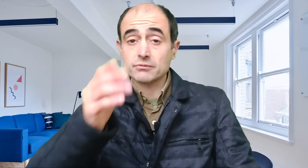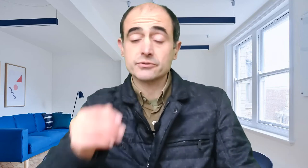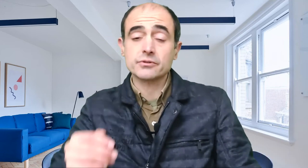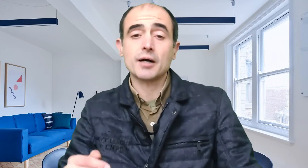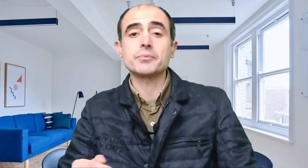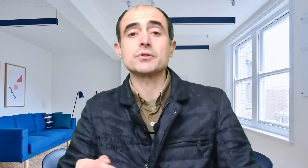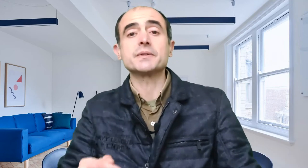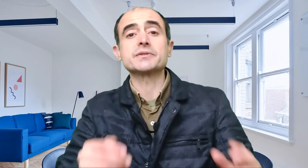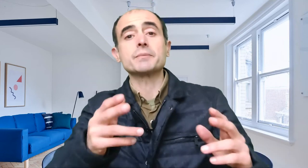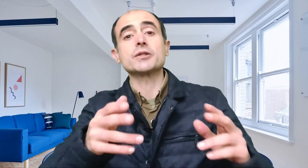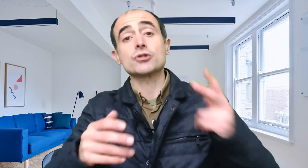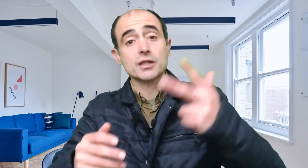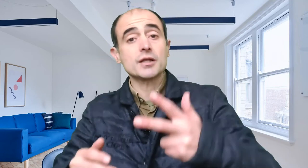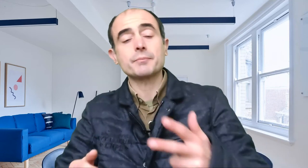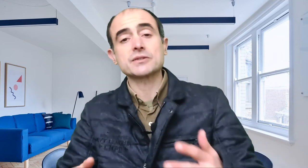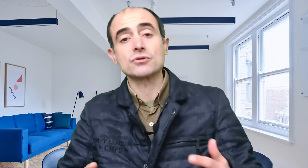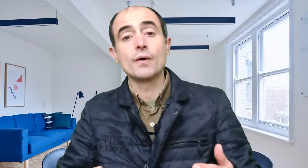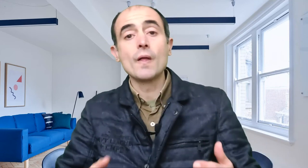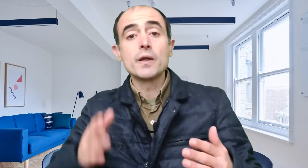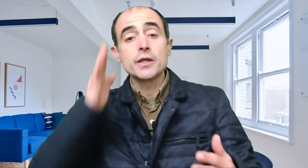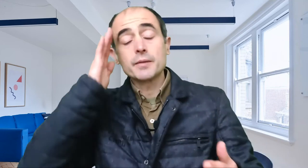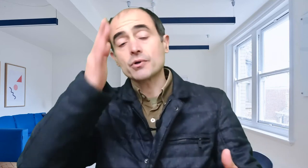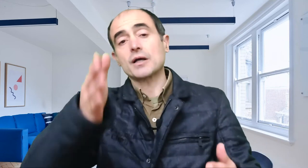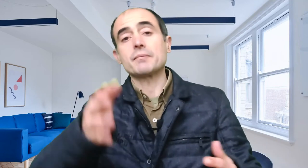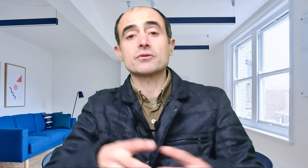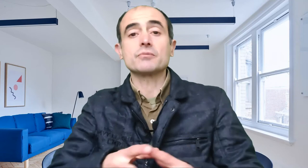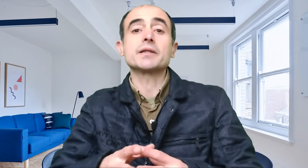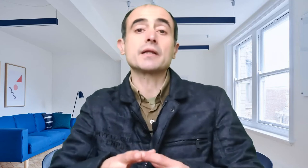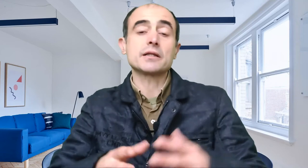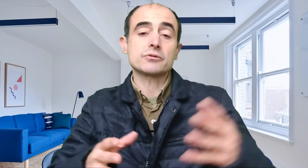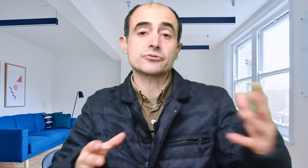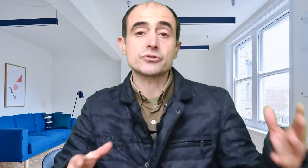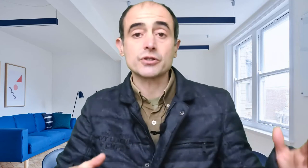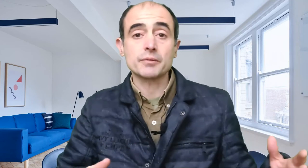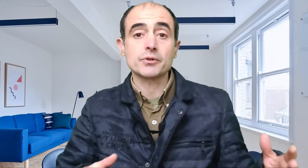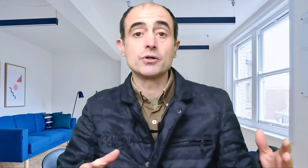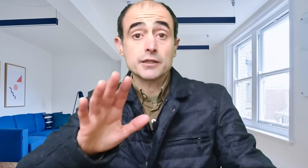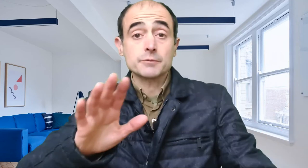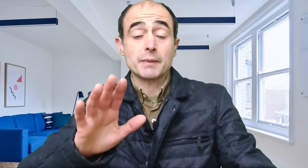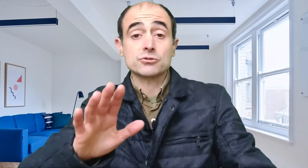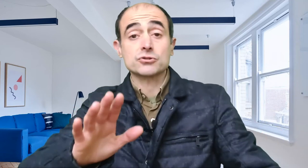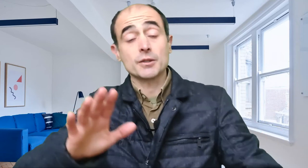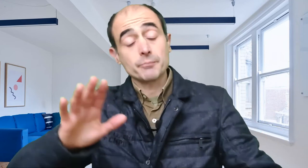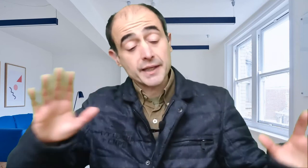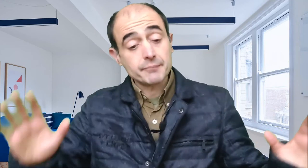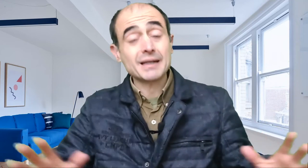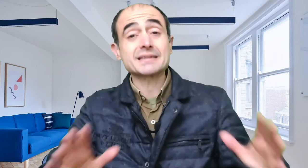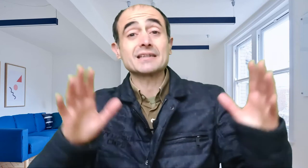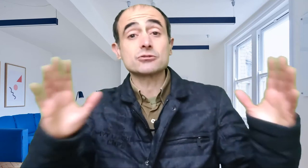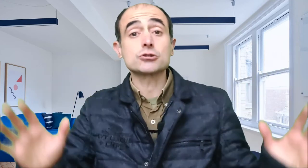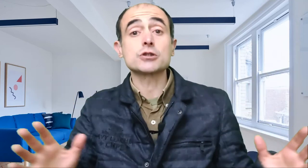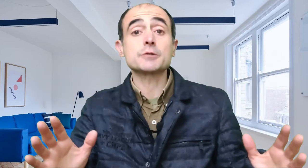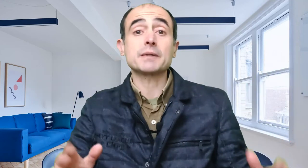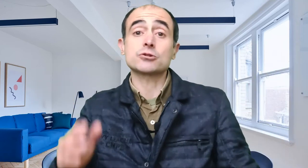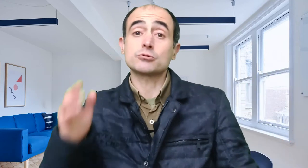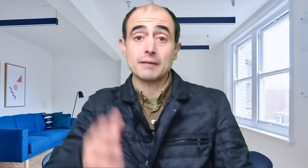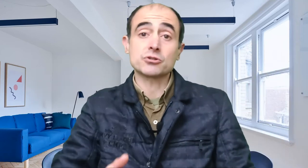nuestro campo de pensamiento tercer paso y programación mental de nuestro cerebro tres pasos siempre en base a estos tres pasos vamos